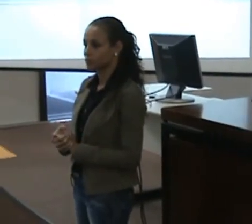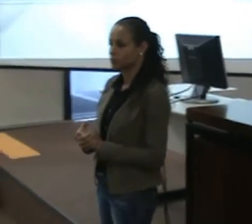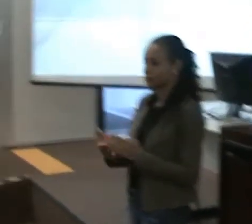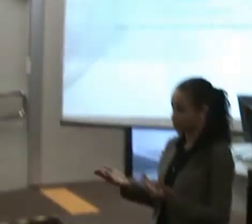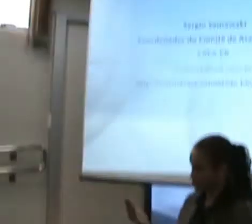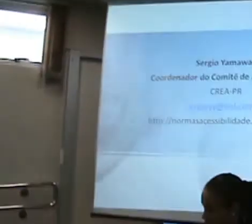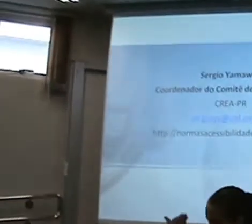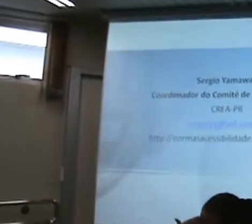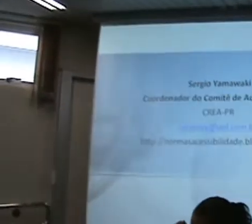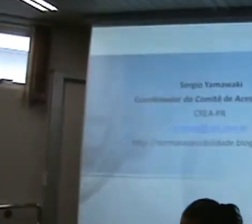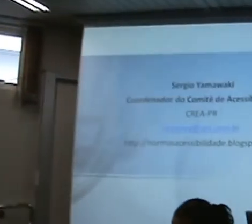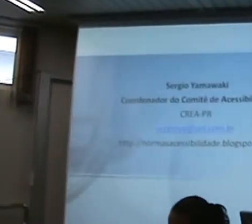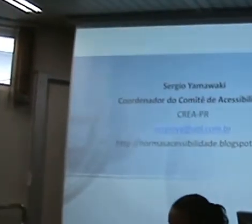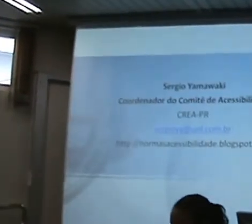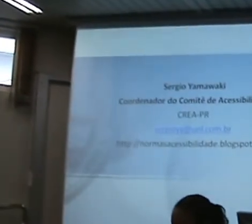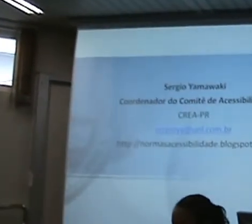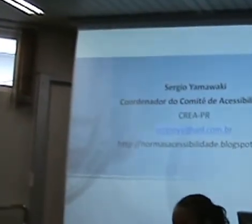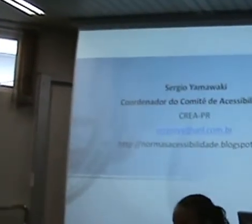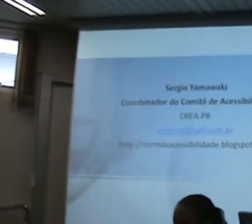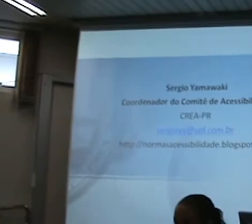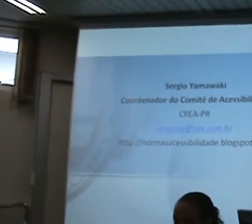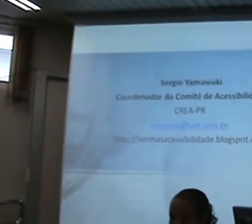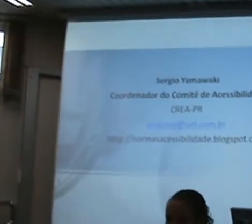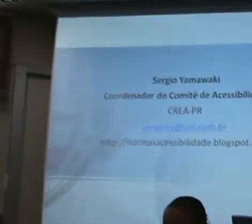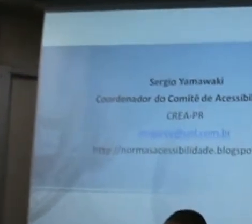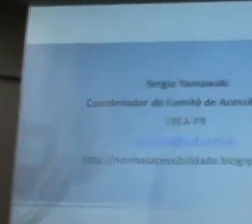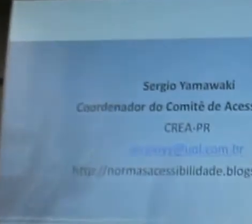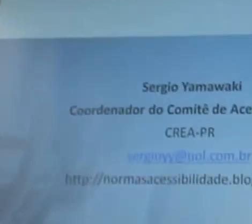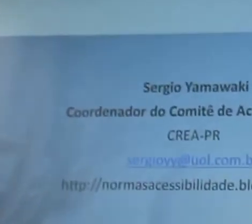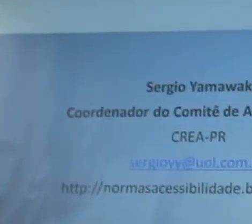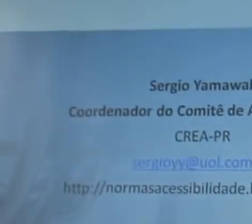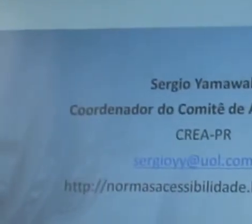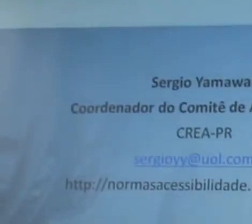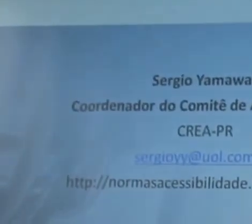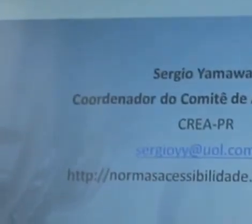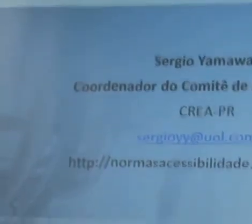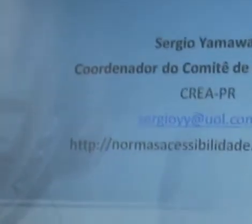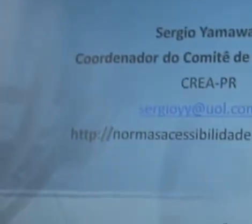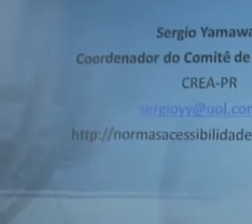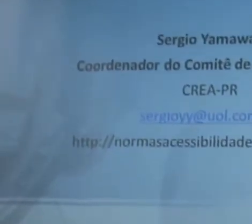Então, agradeço a vocês. E agradeço a acessibilidade.